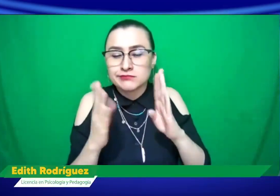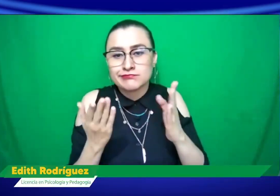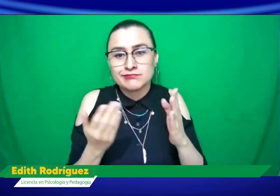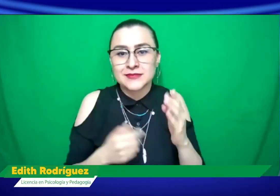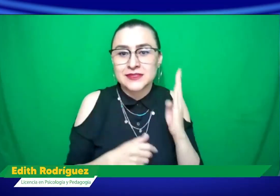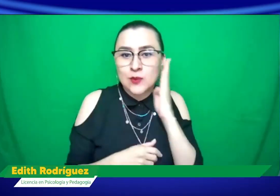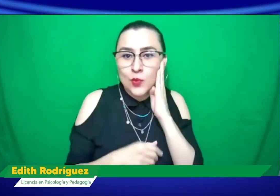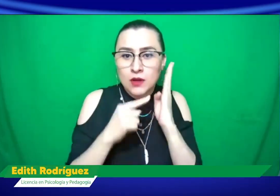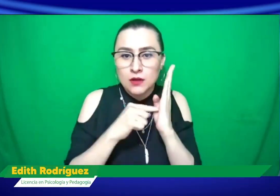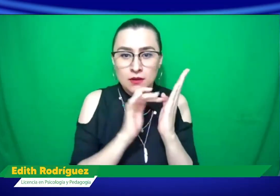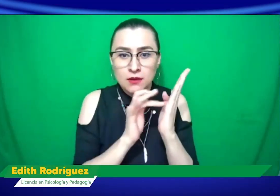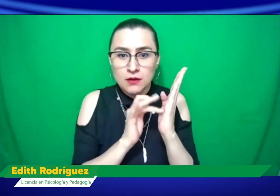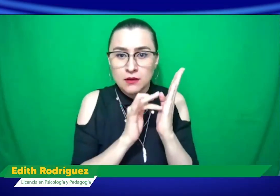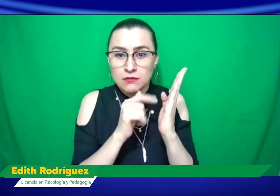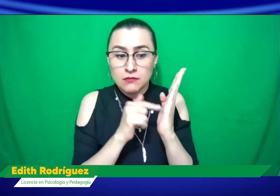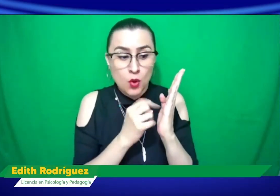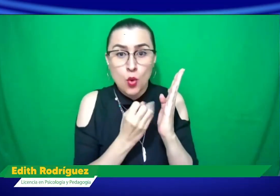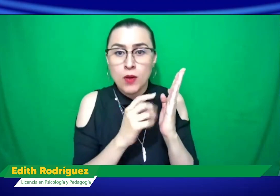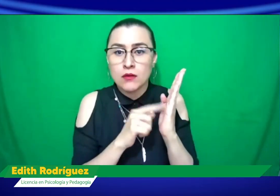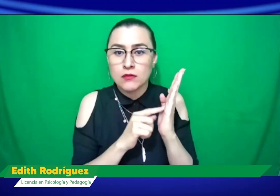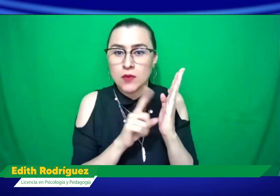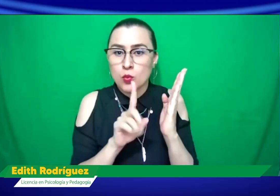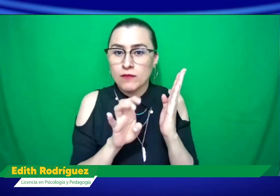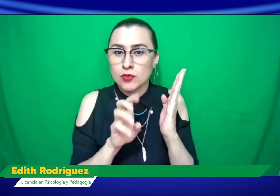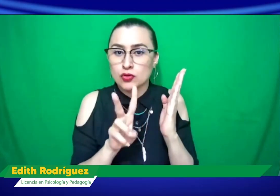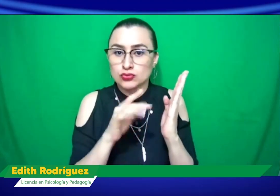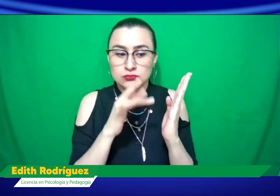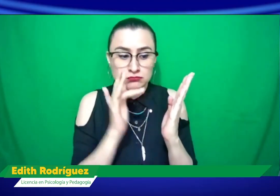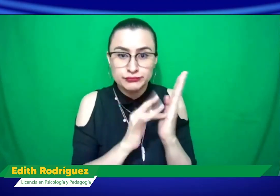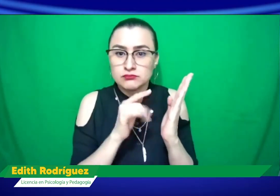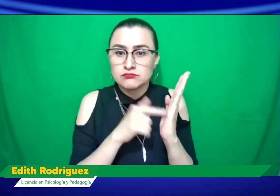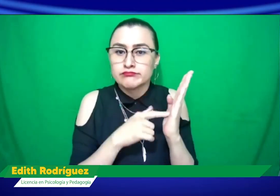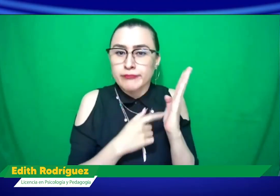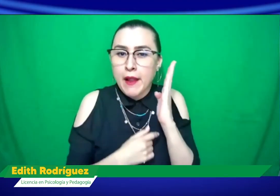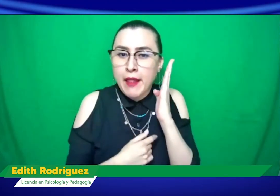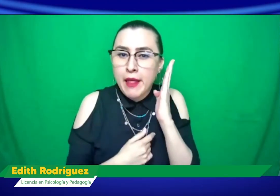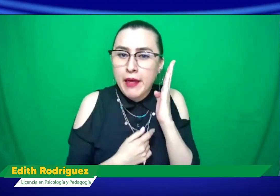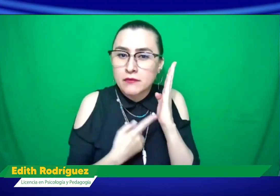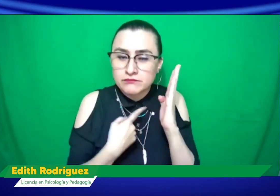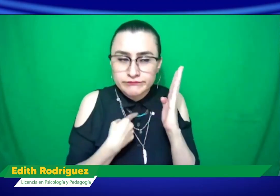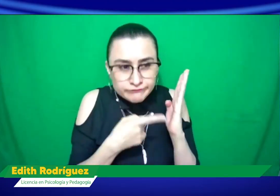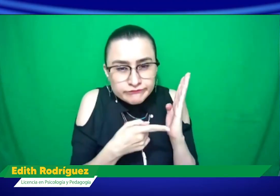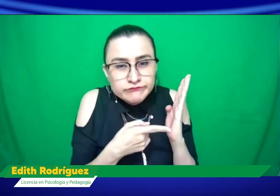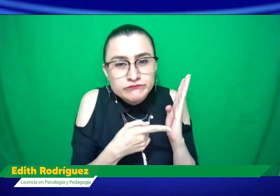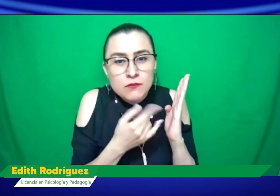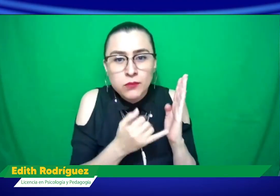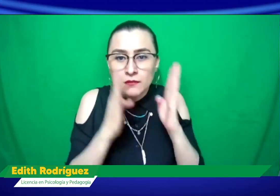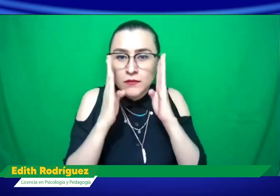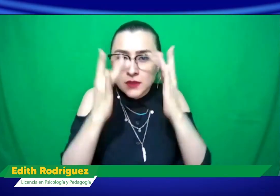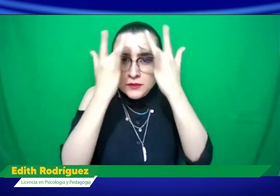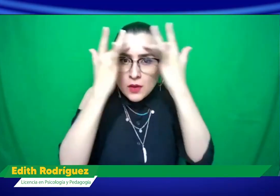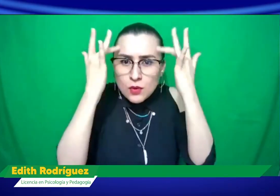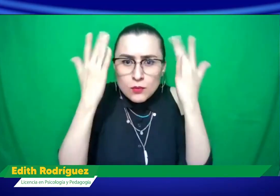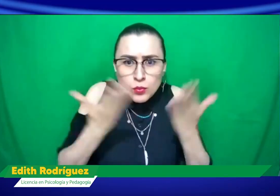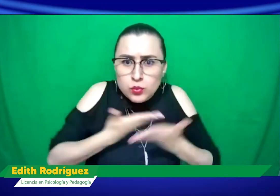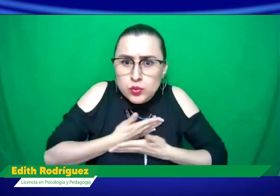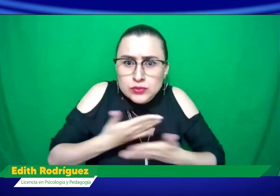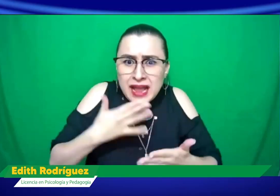enlaces de atención, pero pues obviamente solamente es digitar 192 y allí por llamada